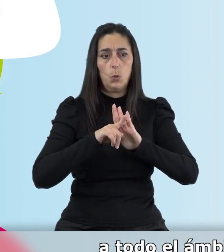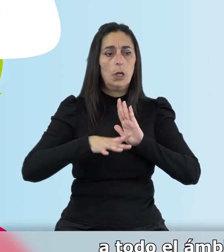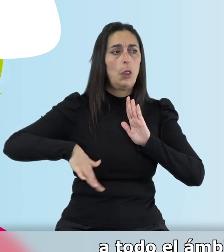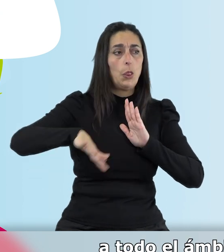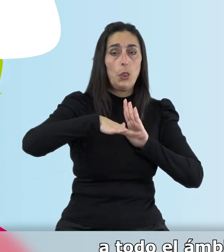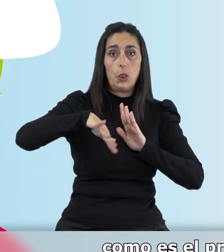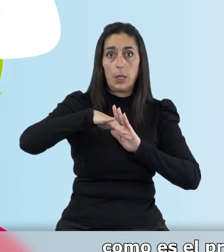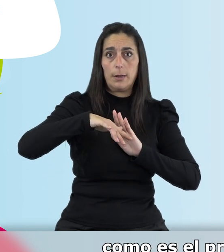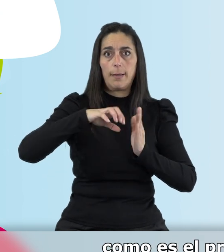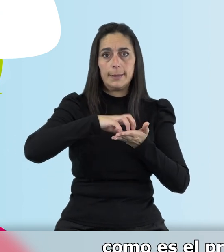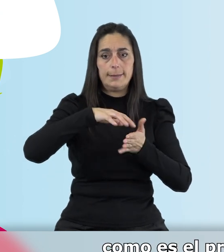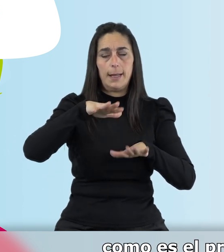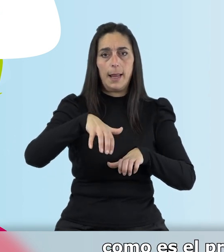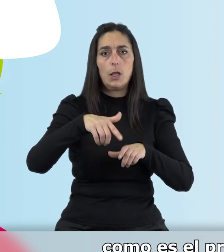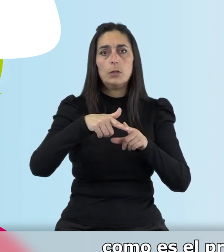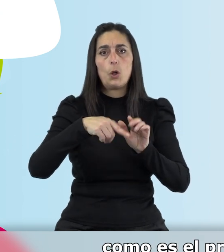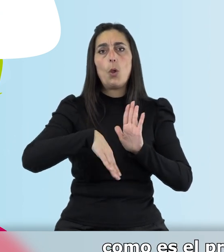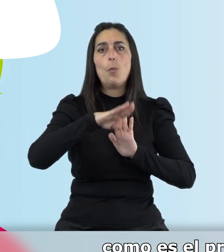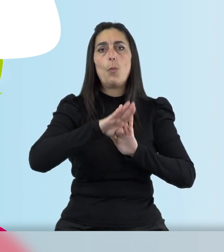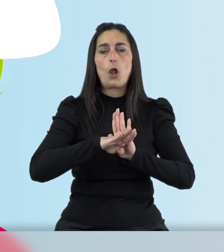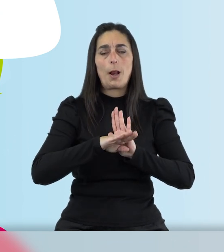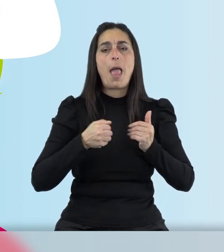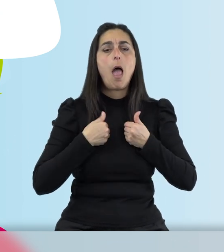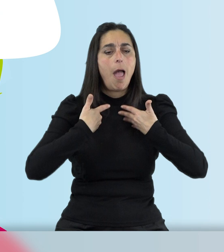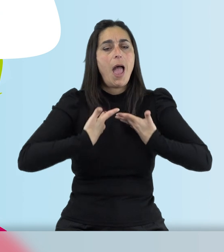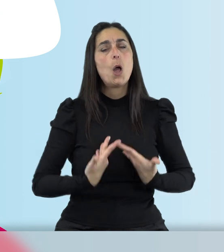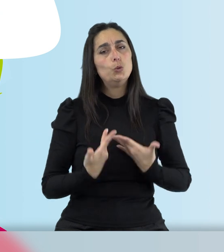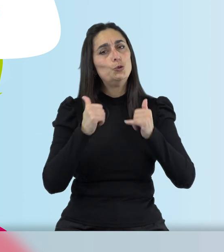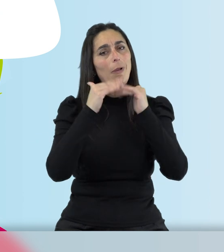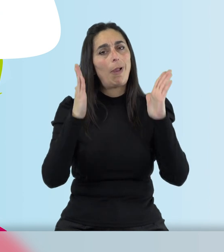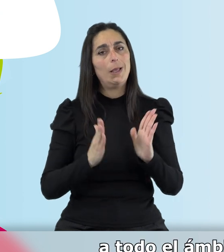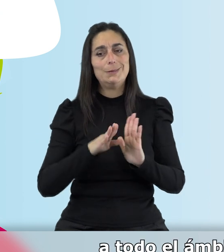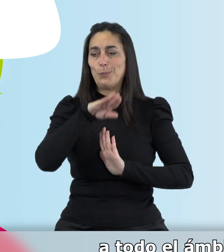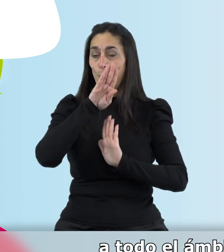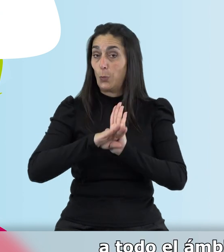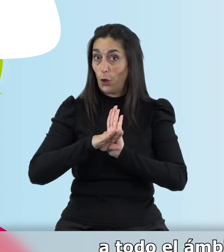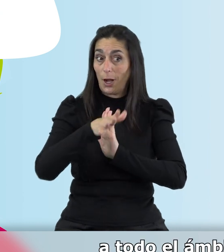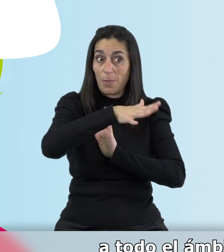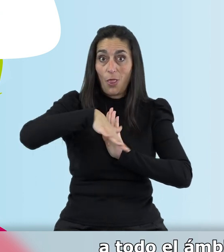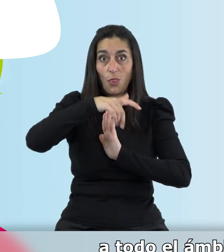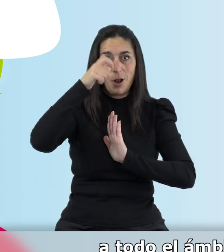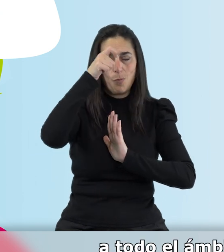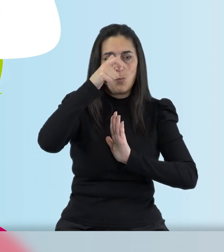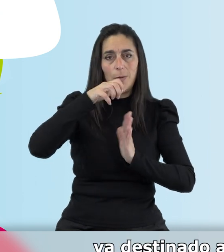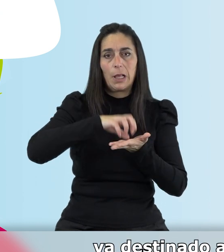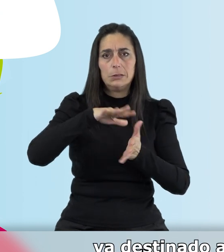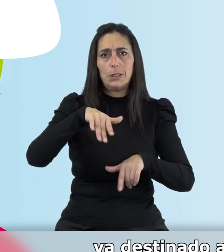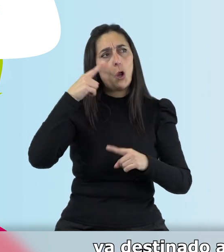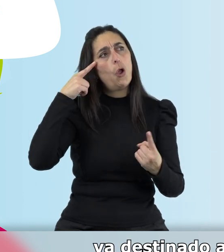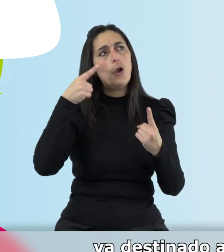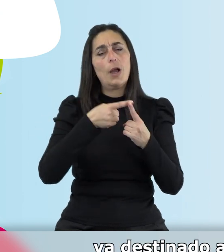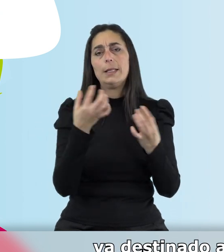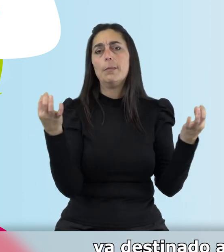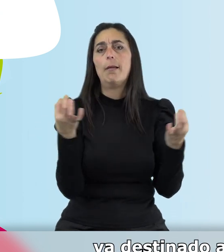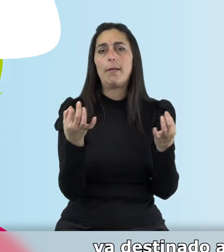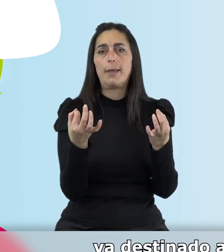rural de Castilla y León, como es el programa A Gusto en Casa. Este programa, que se ha extendido a todo el ámbito rural de Castilla y León, va destinado a